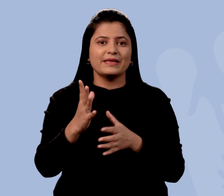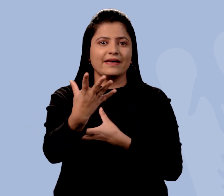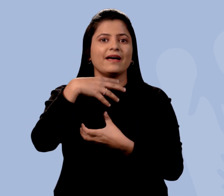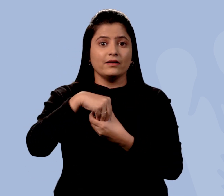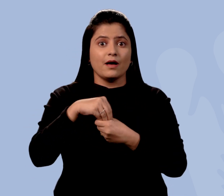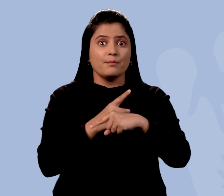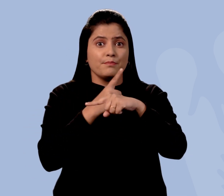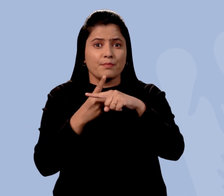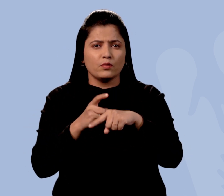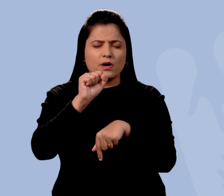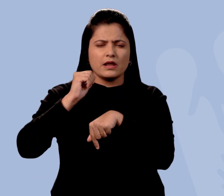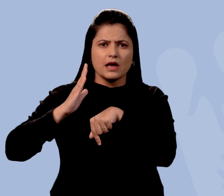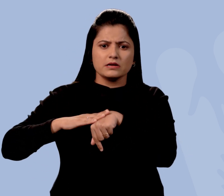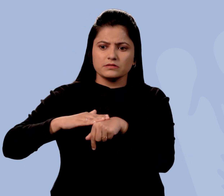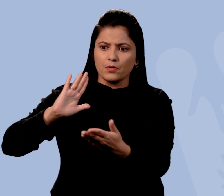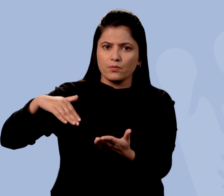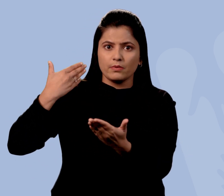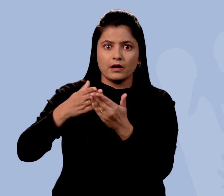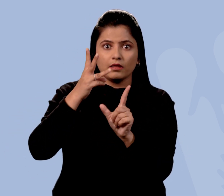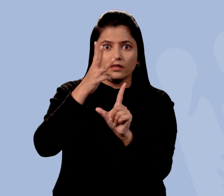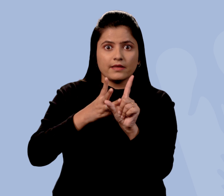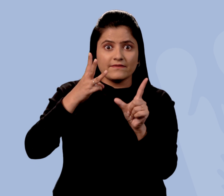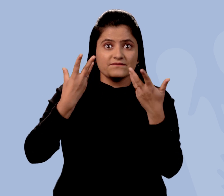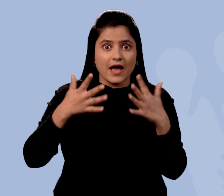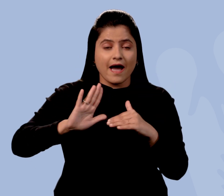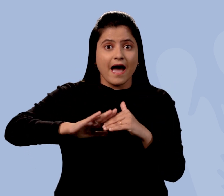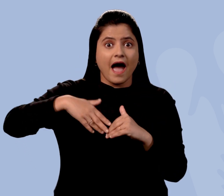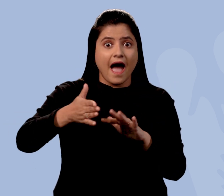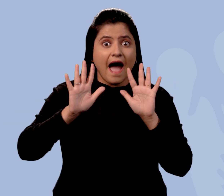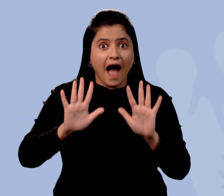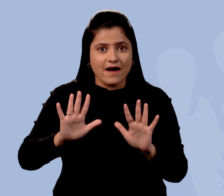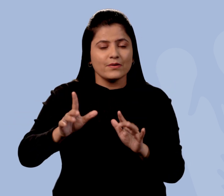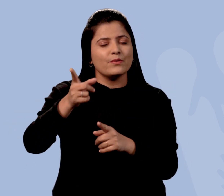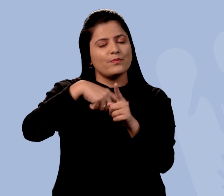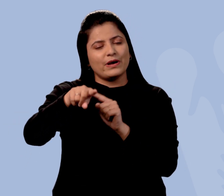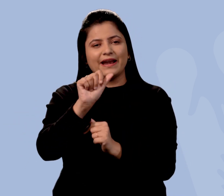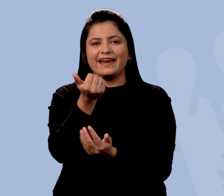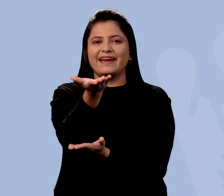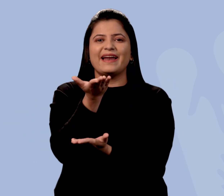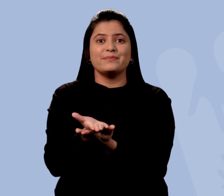के लिए अपलाई कर सकते हैं तीन वर्ष और उससे अधिक अनुभव वाले लोगों का आवेदन करने के लिए स्वागत